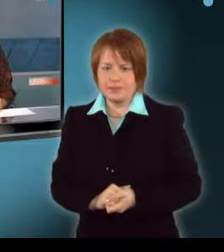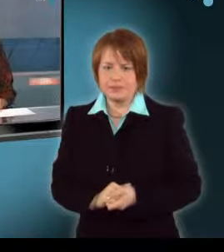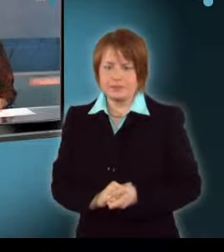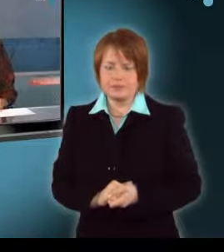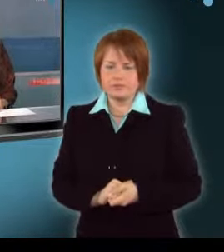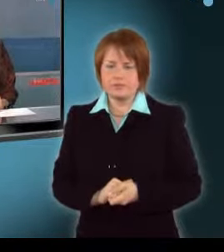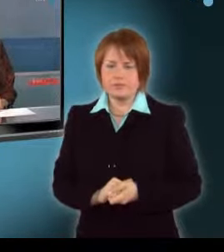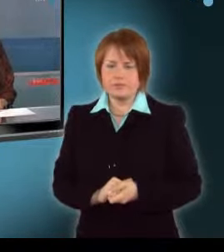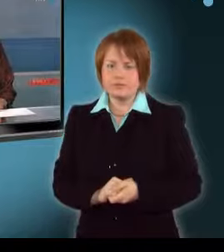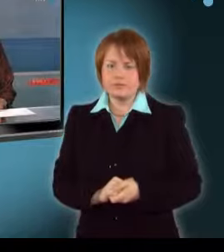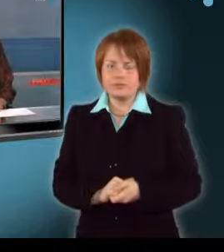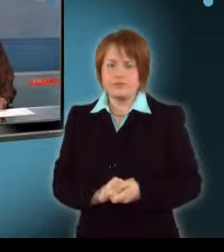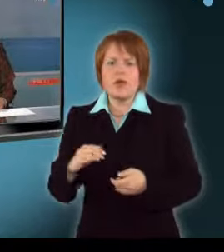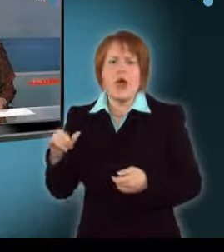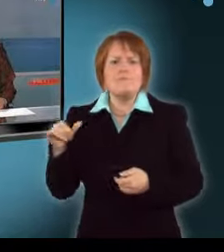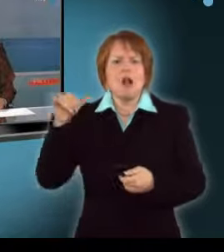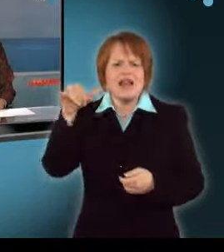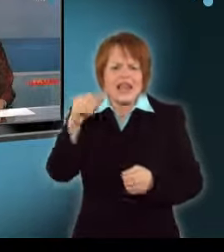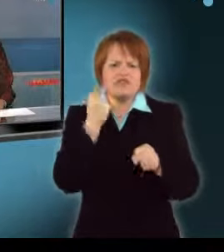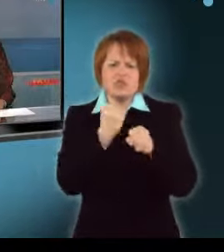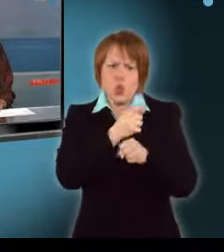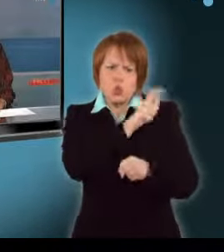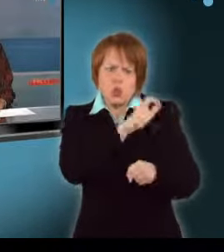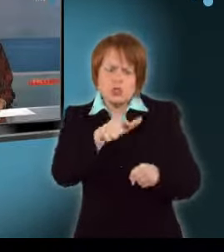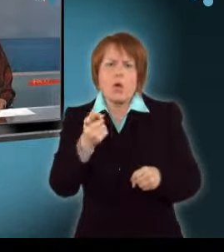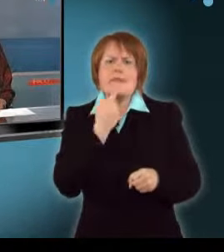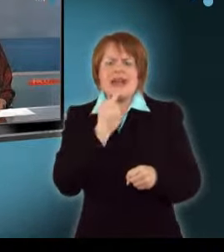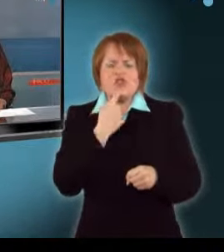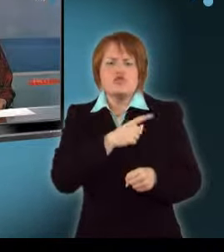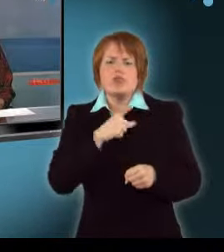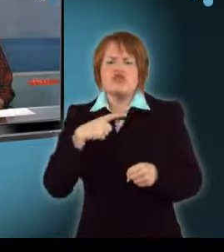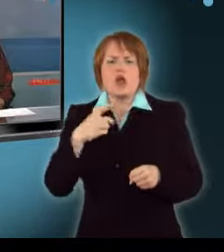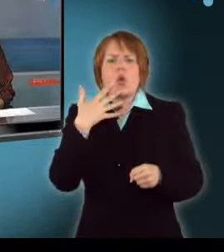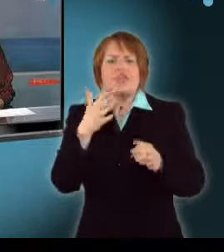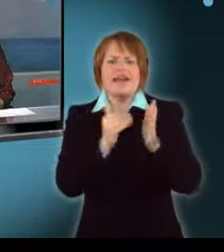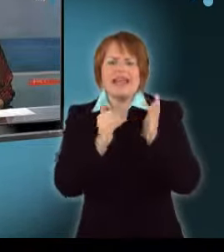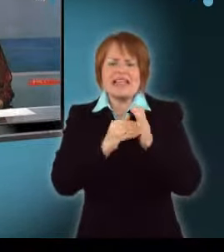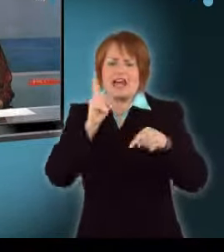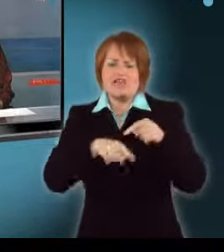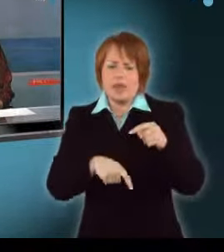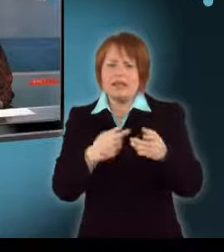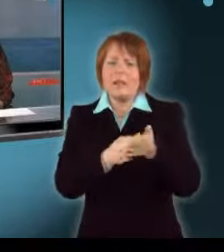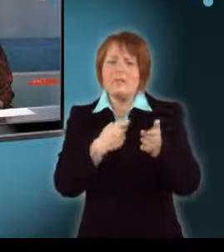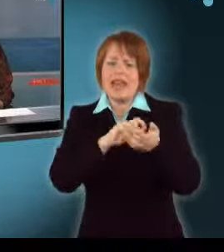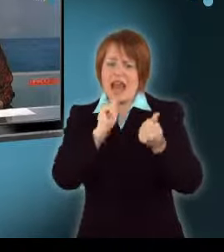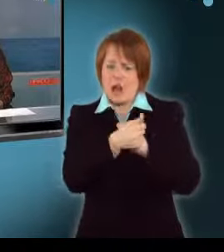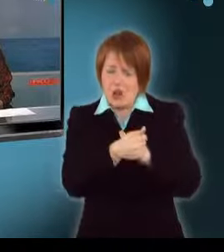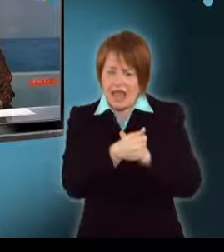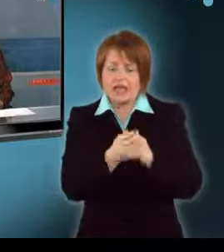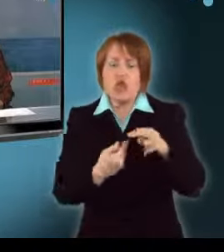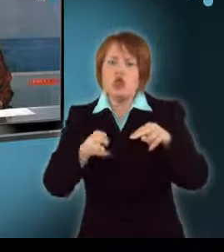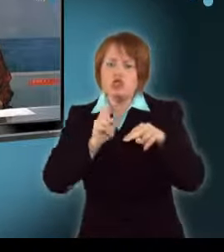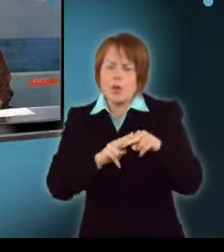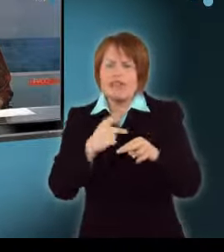Ismét csak 50 ezer forintos bér előleget kapnak márciusban a ma lév dolgozói. A fizetés fennmaradó részét 20. a